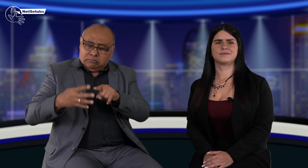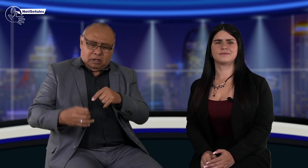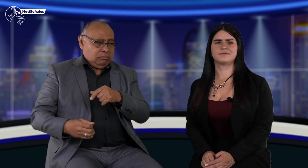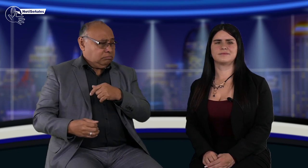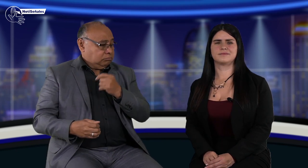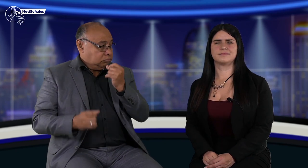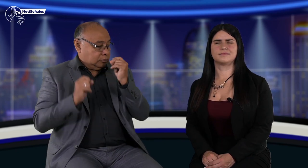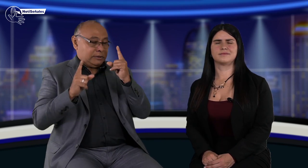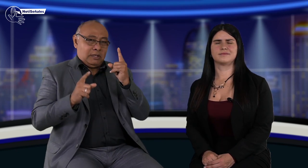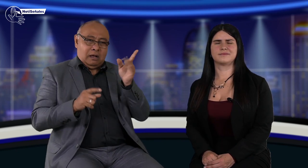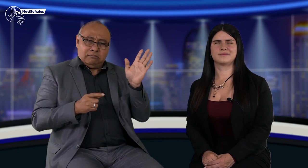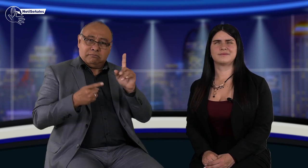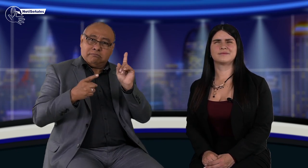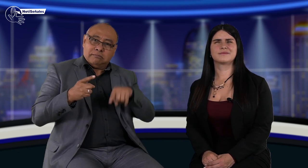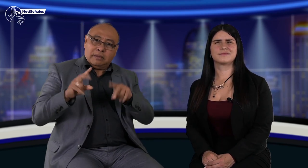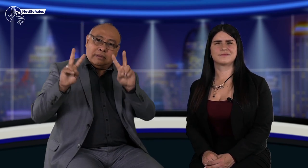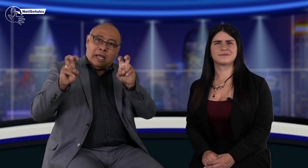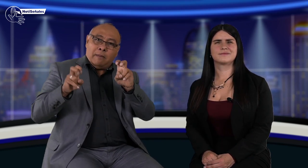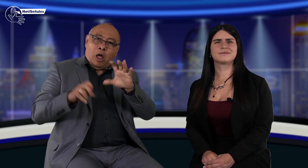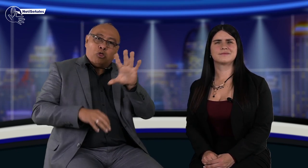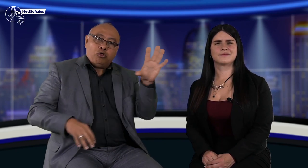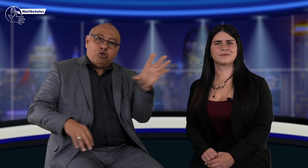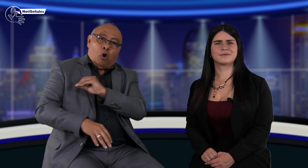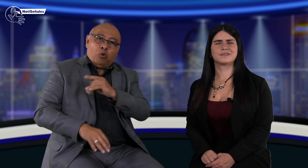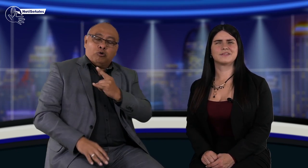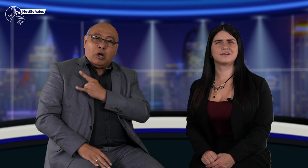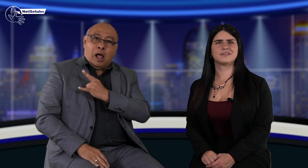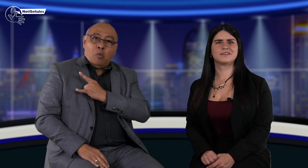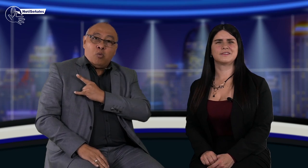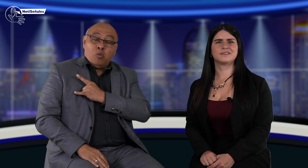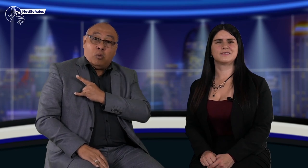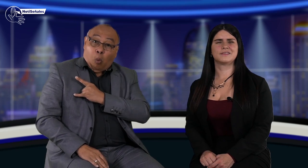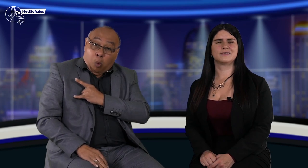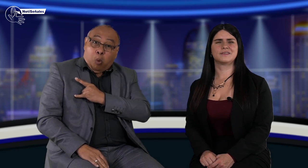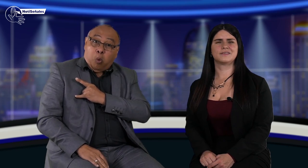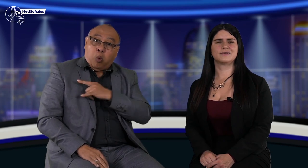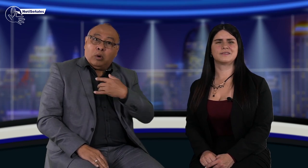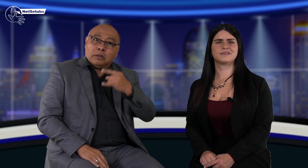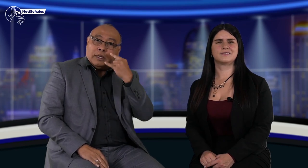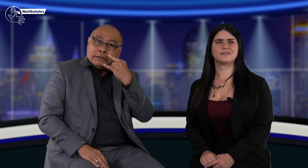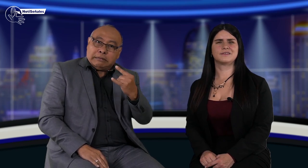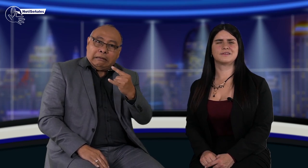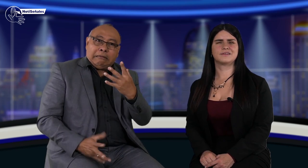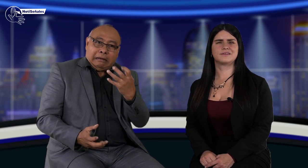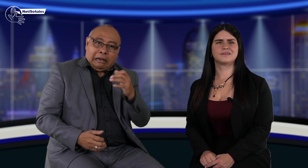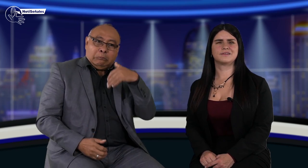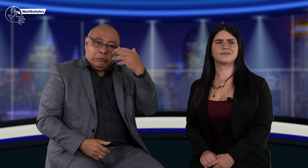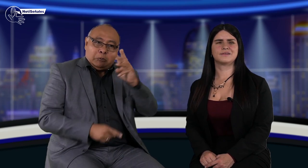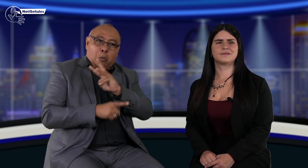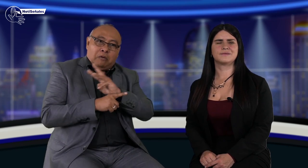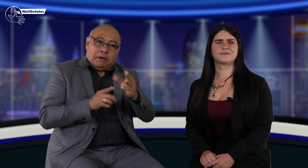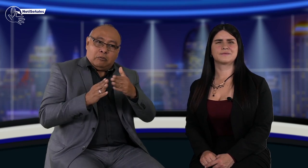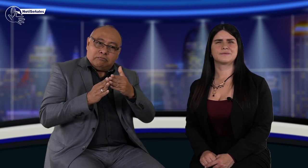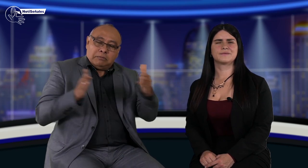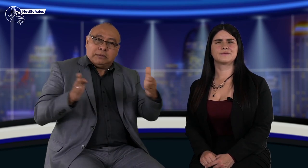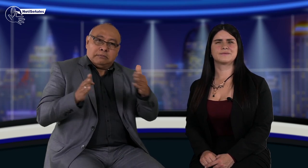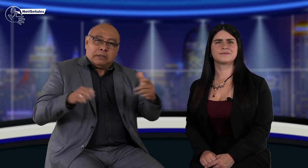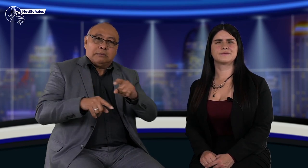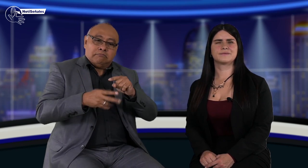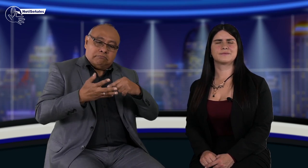información hacer acciones de incidencia. Aquí en Bogotá me sorprende la cantidad de acciones que se están llevando a cabo, como el programa de todos a la U. Es